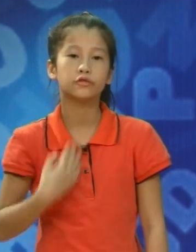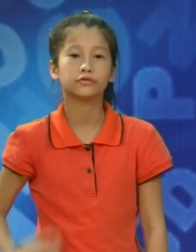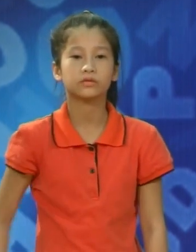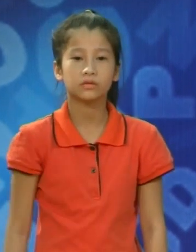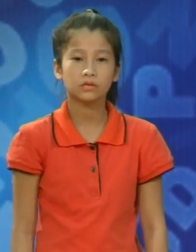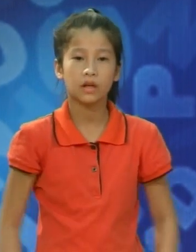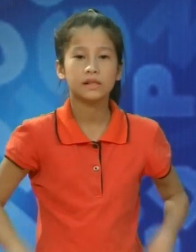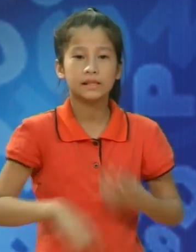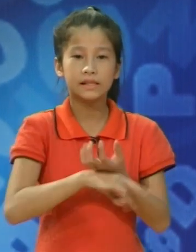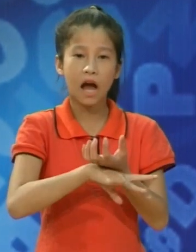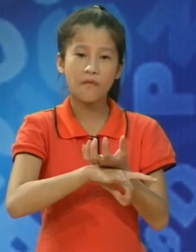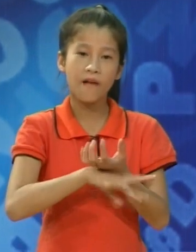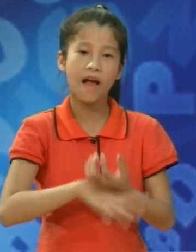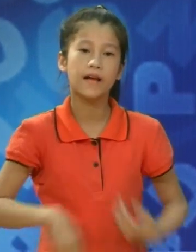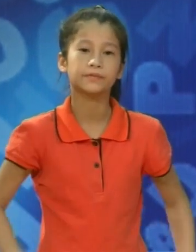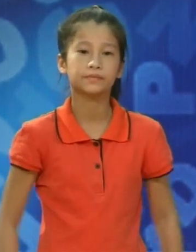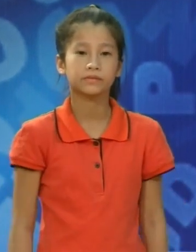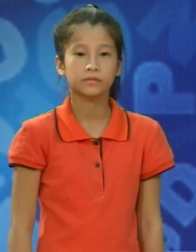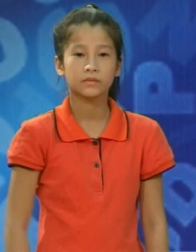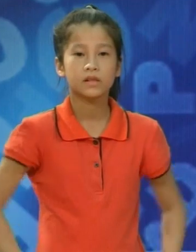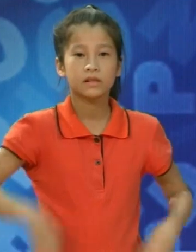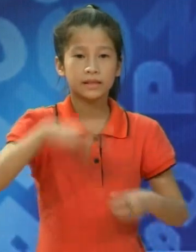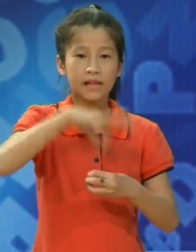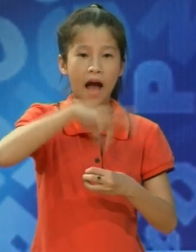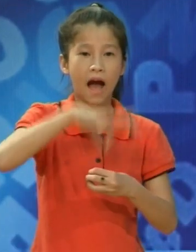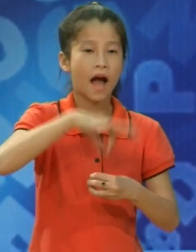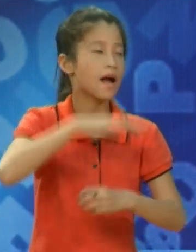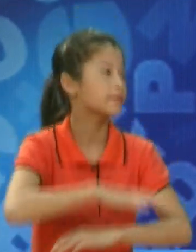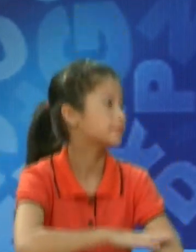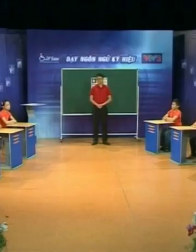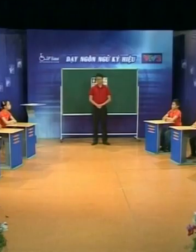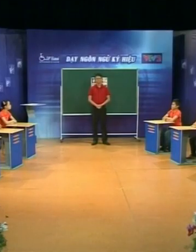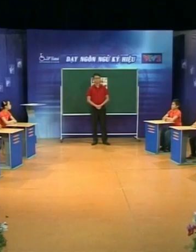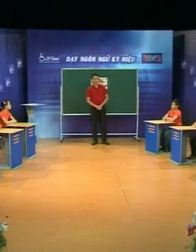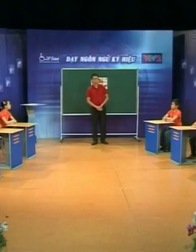À còn bạn này thì thích uống nước ngọt này Ồ bạn thích uống cà phê nữa này Và cả trà nữa